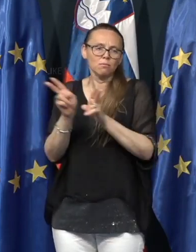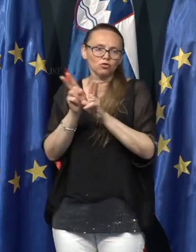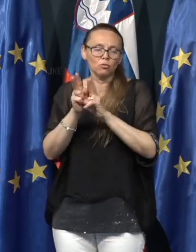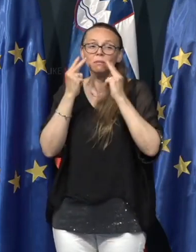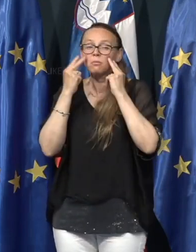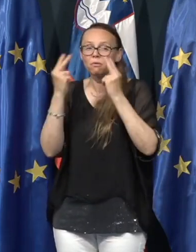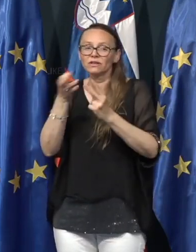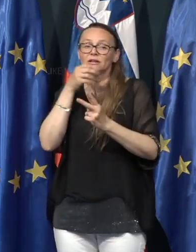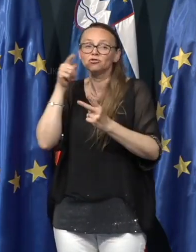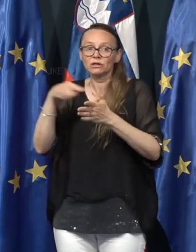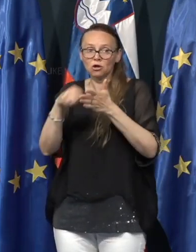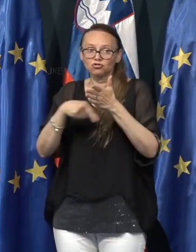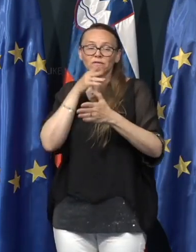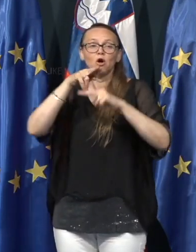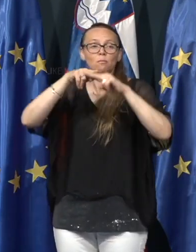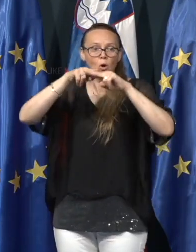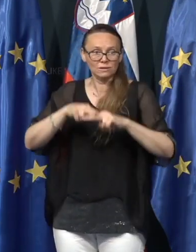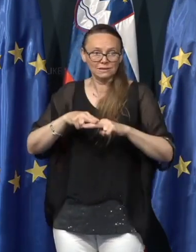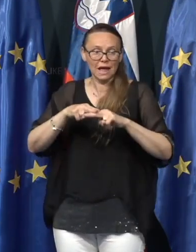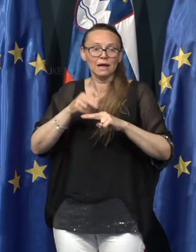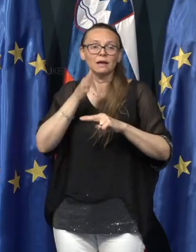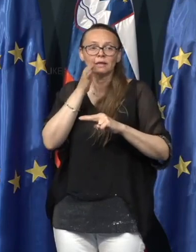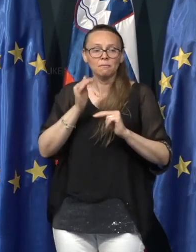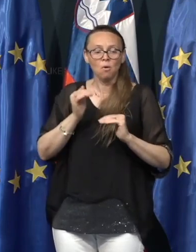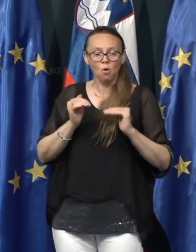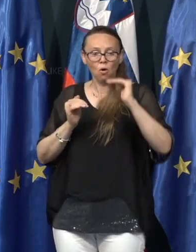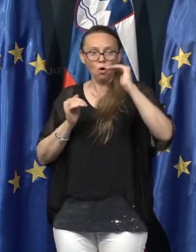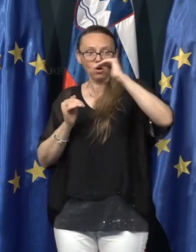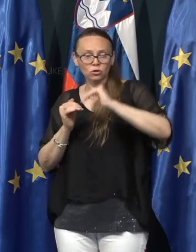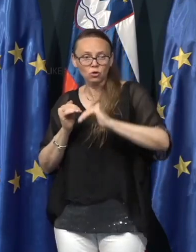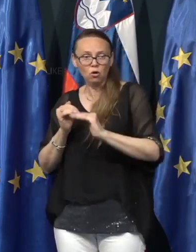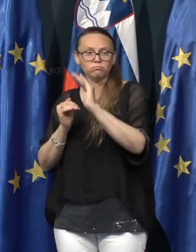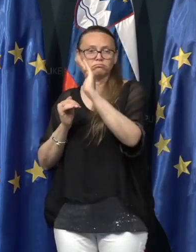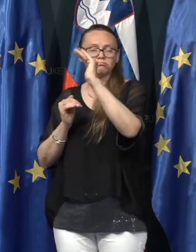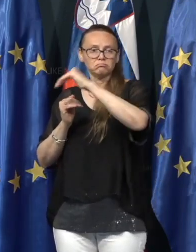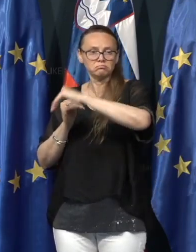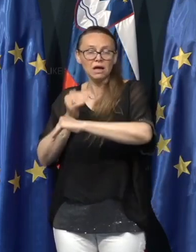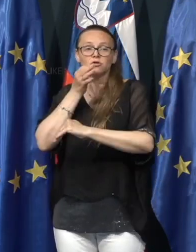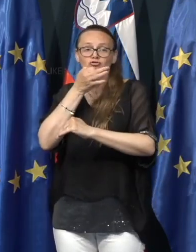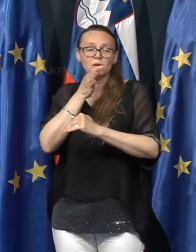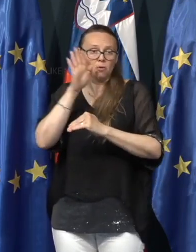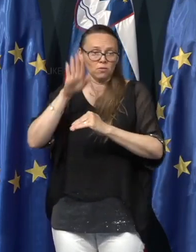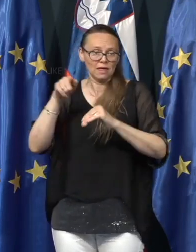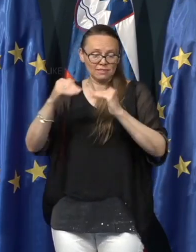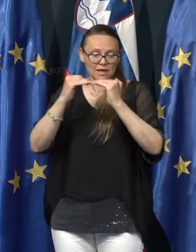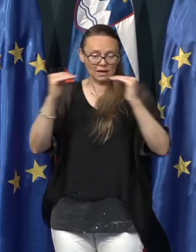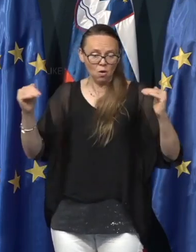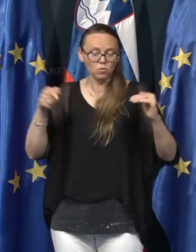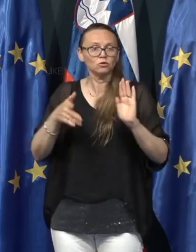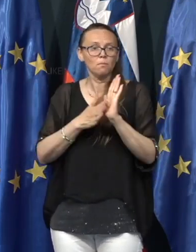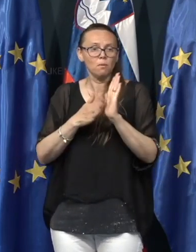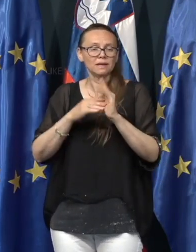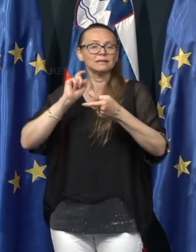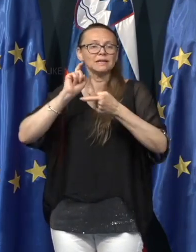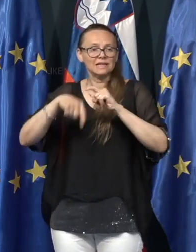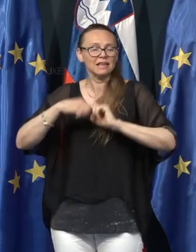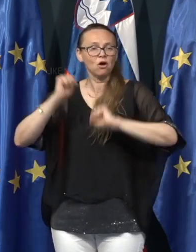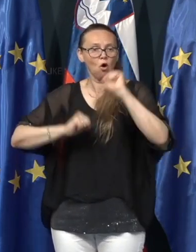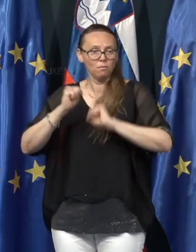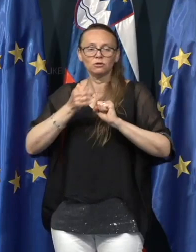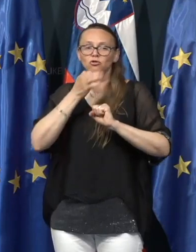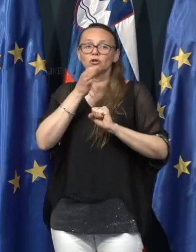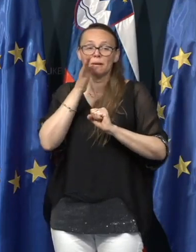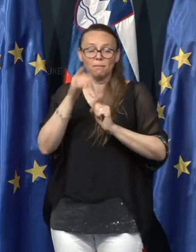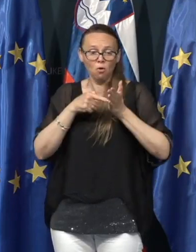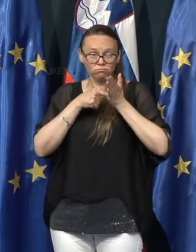številka zdaj bo ostajala tako, da bo nihala, spet manjša, spet malo visoka na tej ravni, to pomeni, da zadeve obvladujejo. Če bo trend